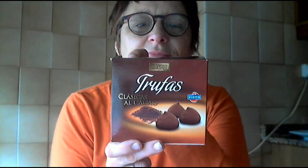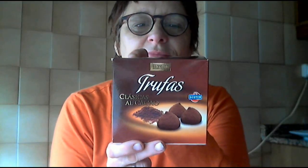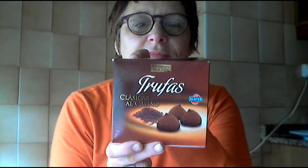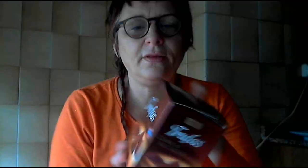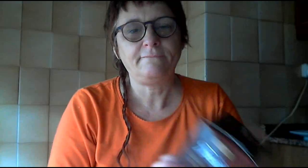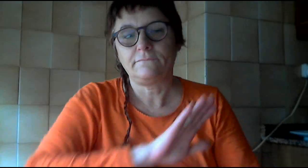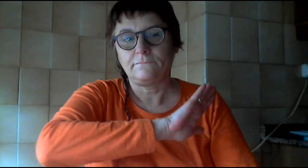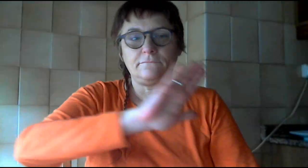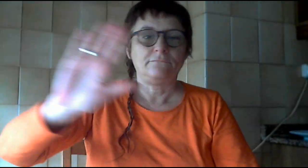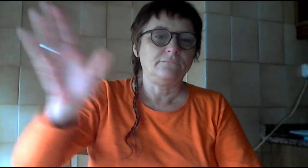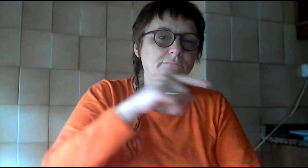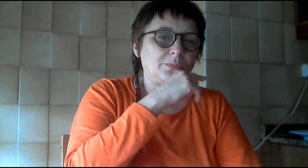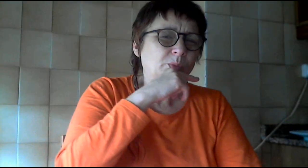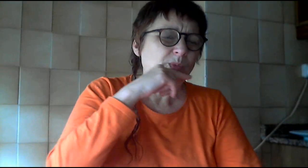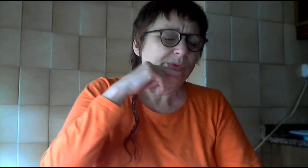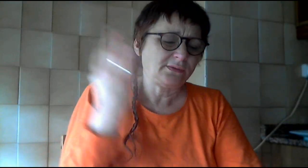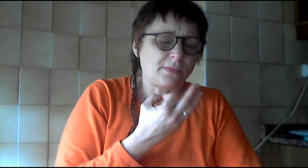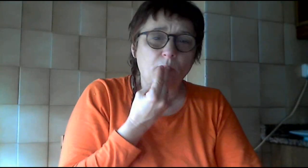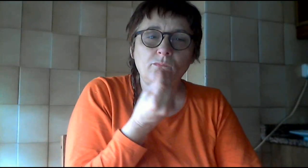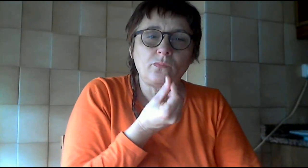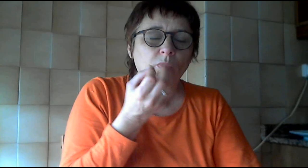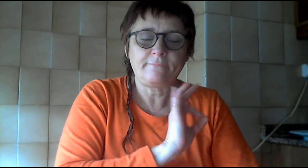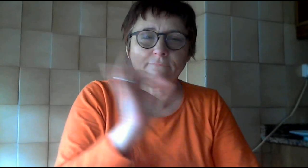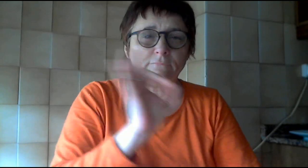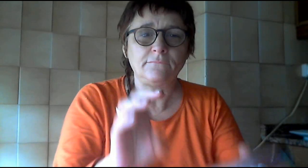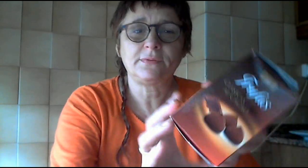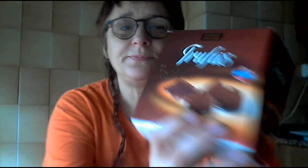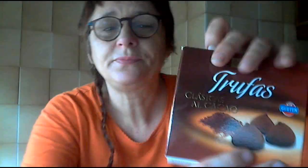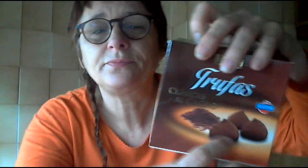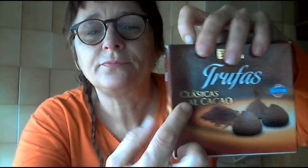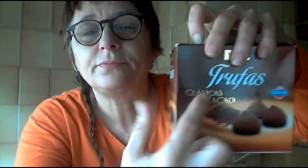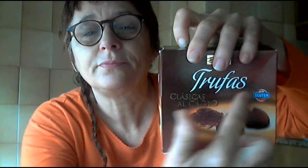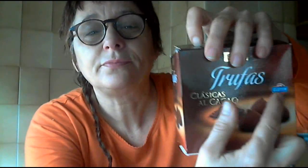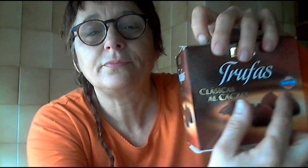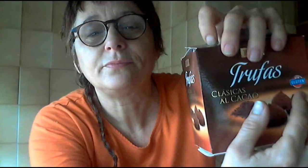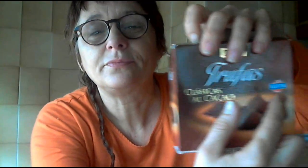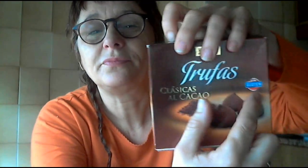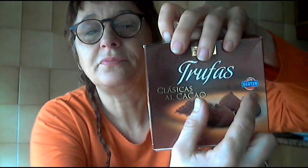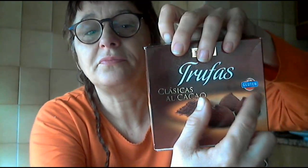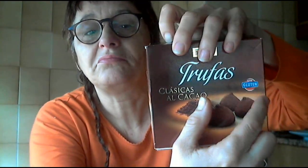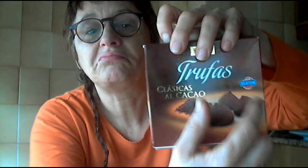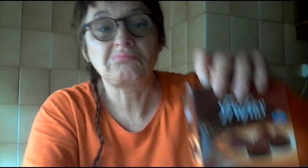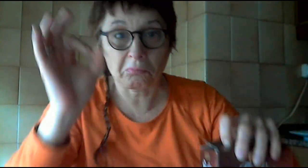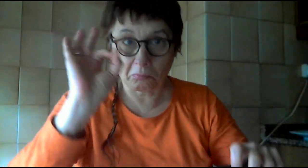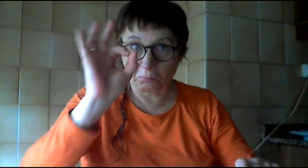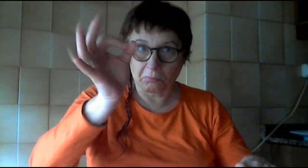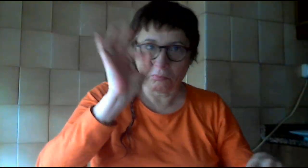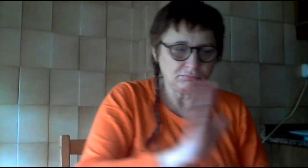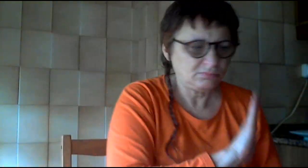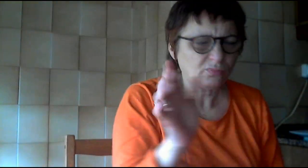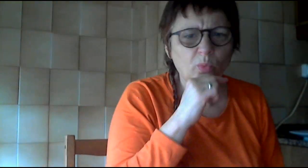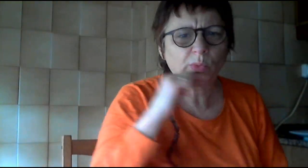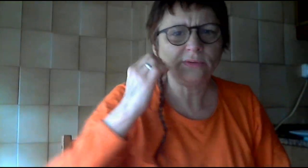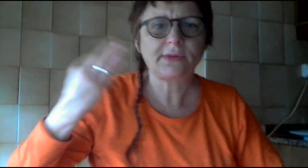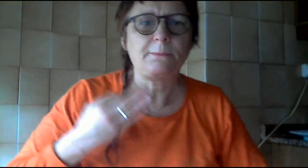A este equipo que al campeonato diría que la forma que tiene, se llama Bocao. Y la demás es una lista que me sé muy